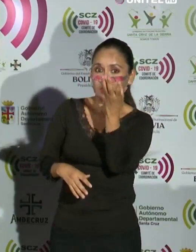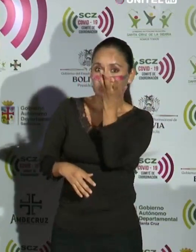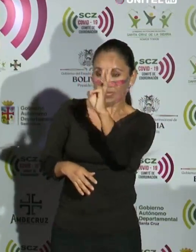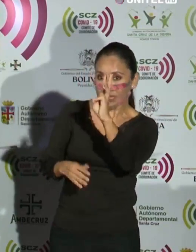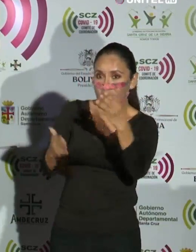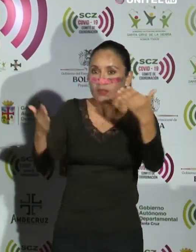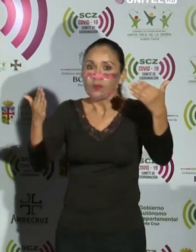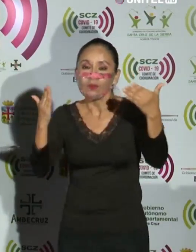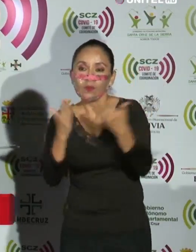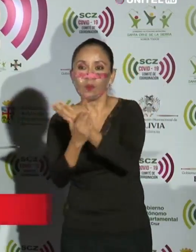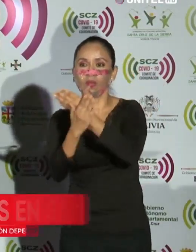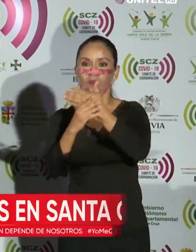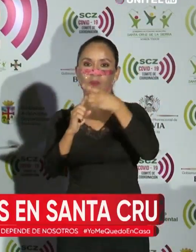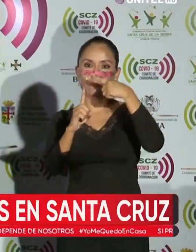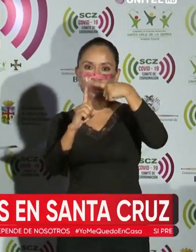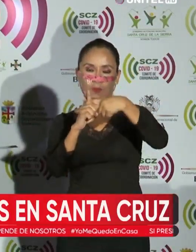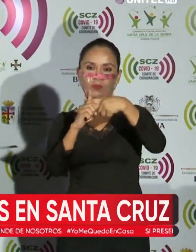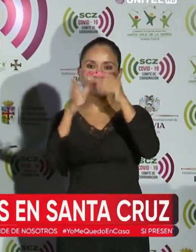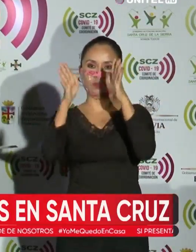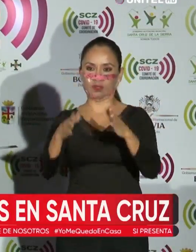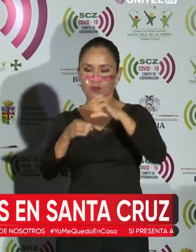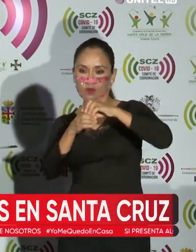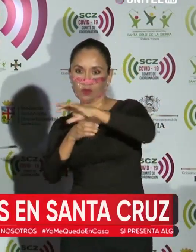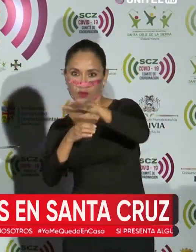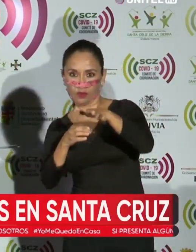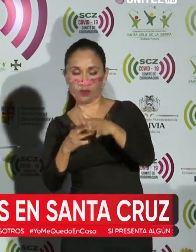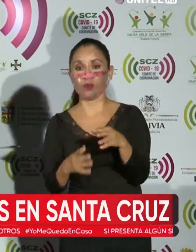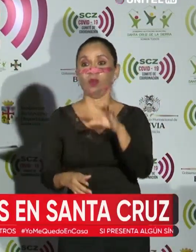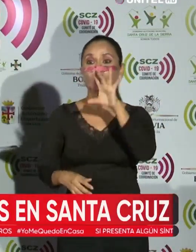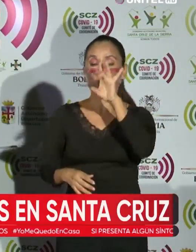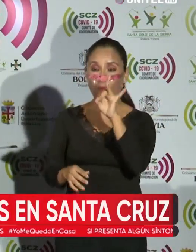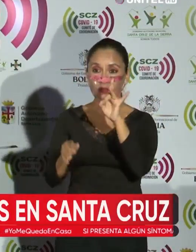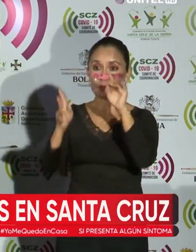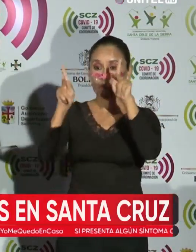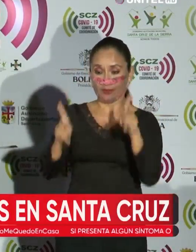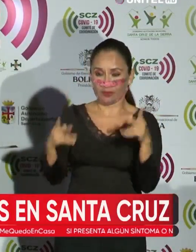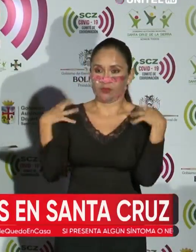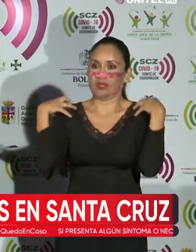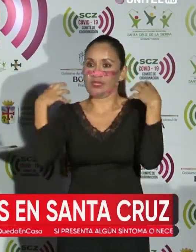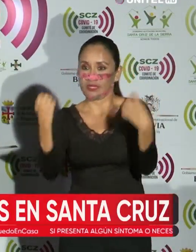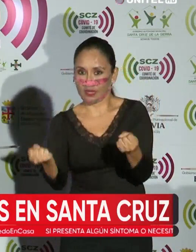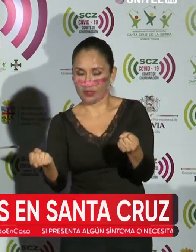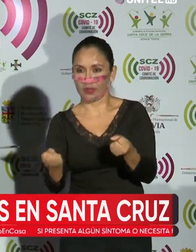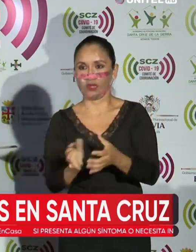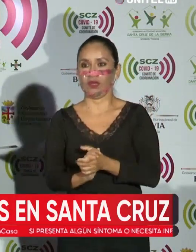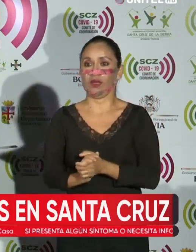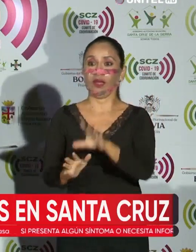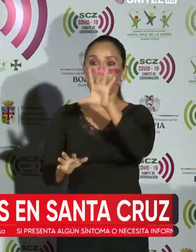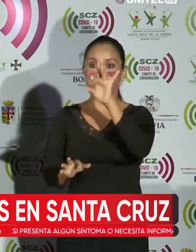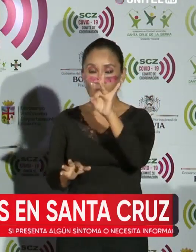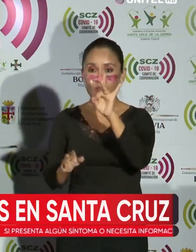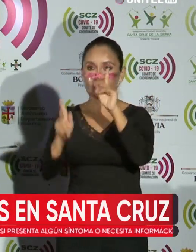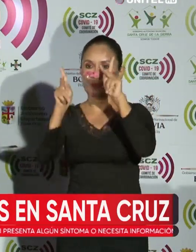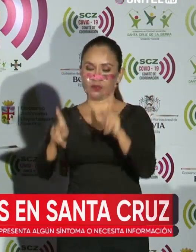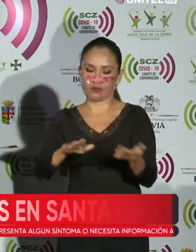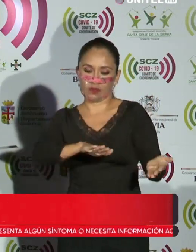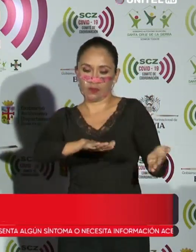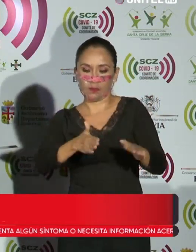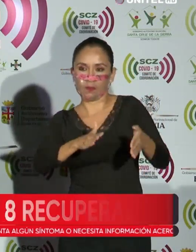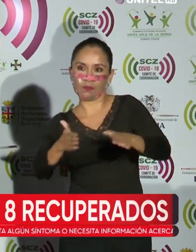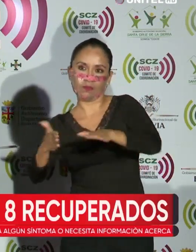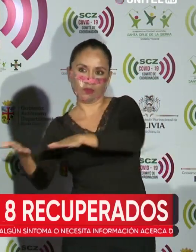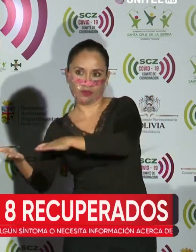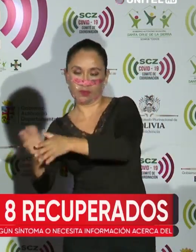nuevos casos confirmados, 8 personas recuperadas y 8 fallecidos.